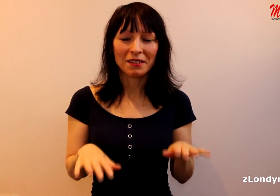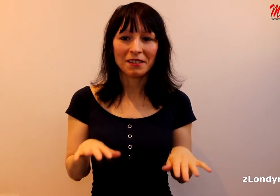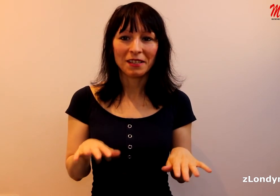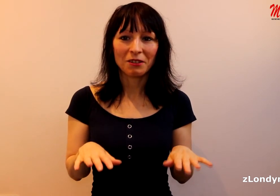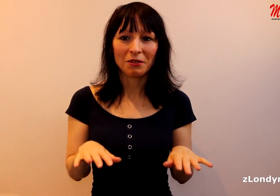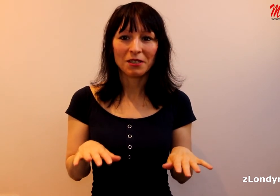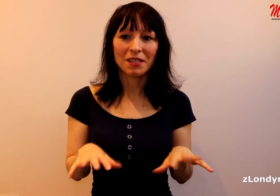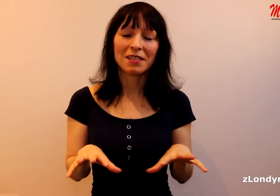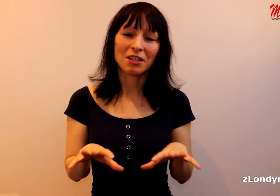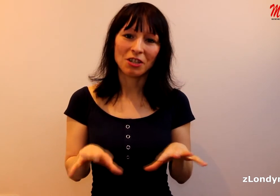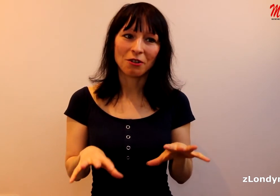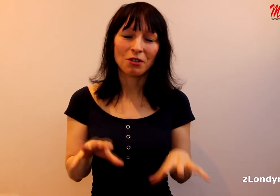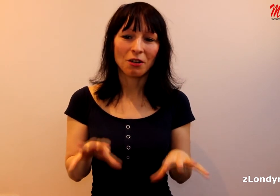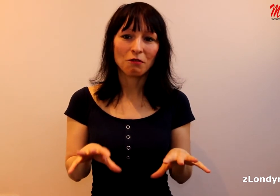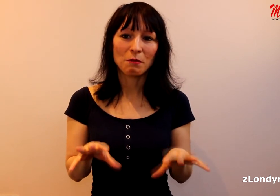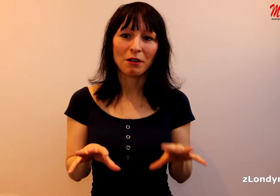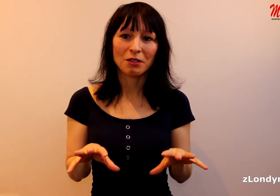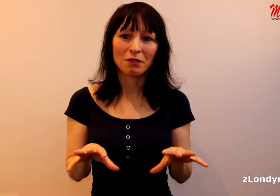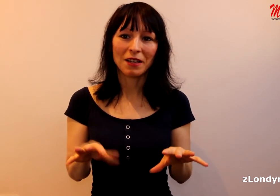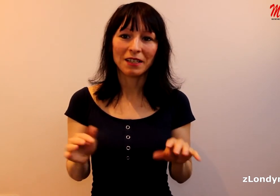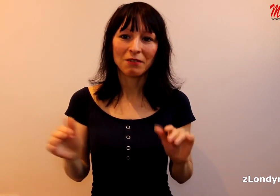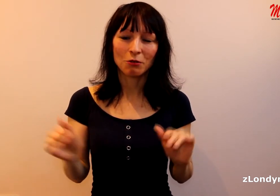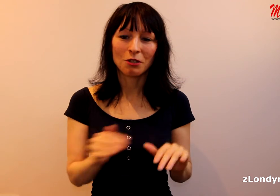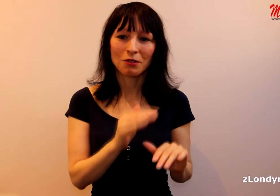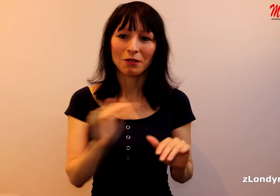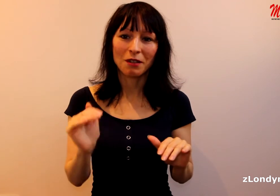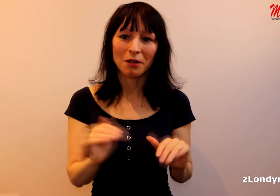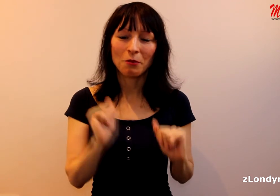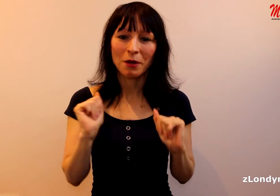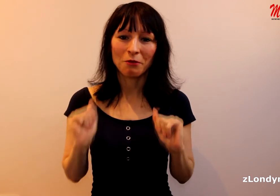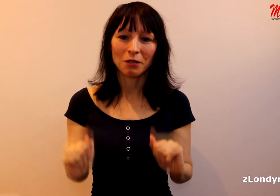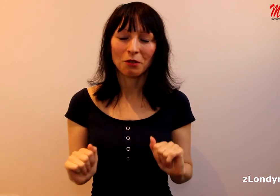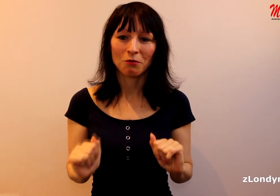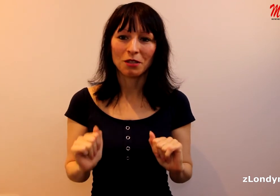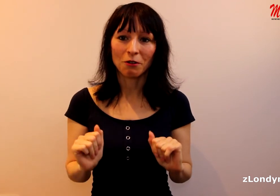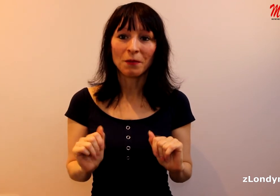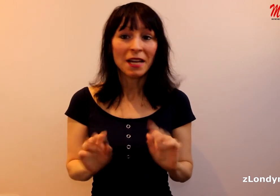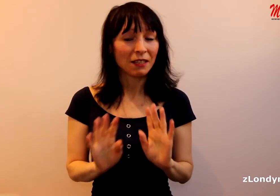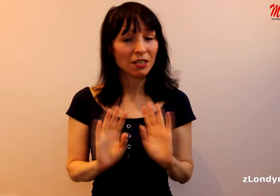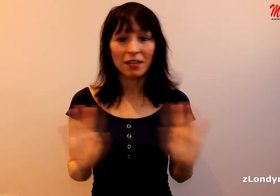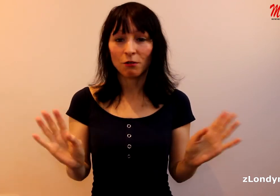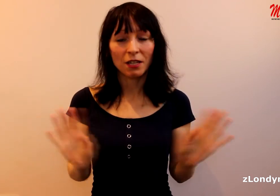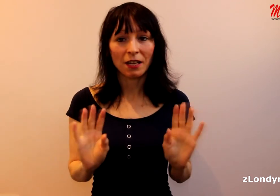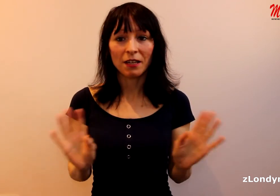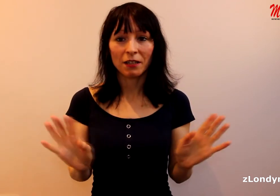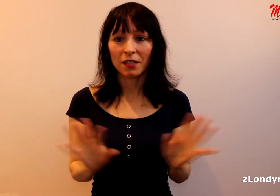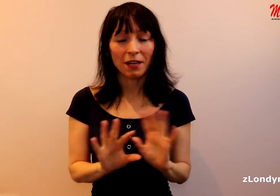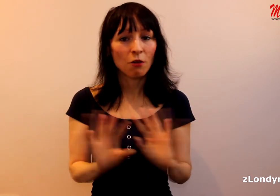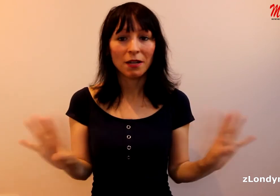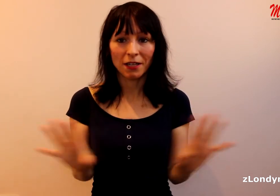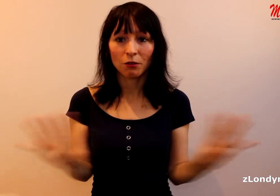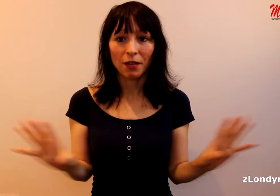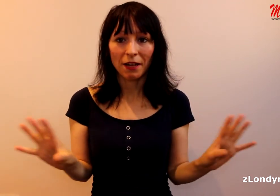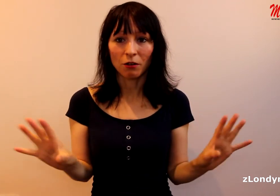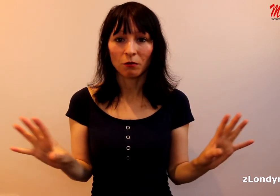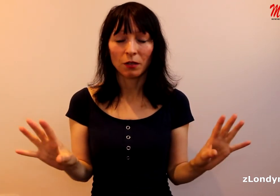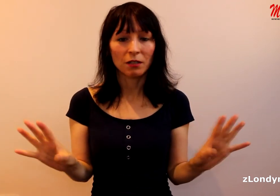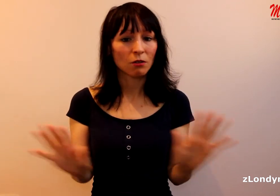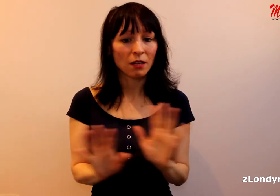se to sice snaží, jakože na oku vybalancovat, ale ve skutečnosti to tam jako perou na tu jednu stranu. A teď je jedno z jakého média to je, jo, jestli tohle